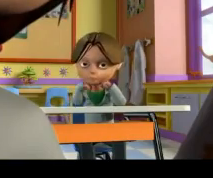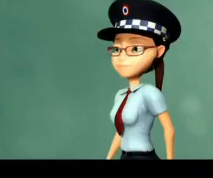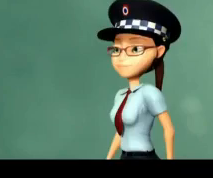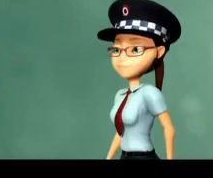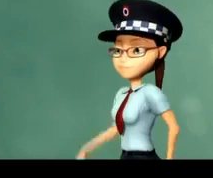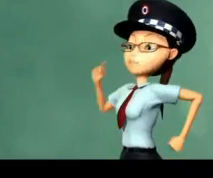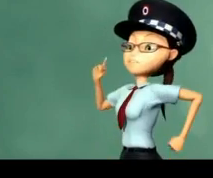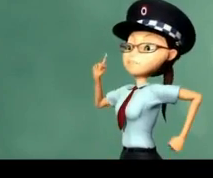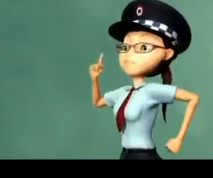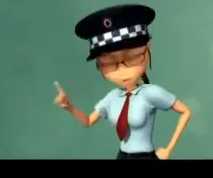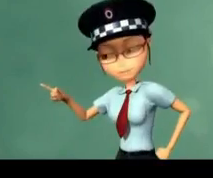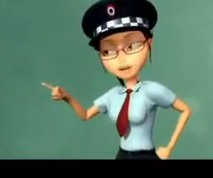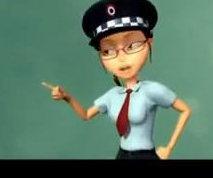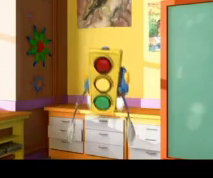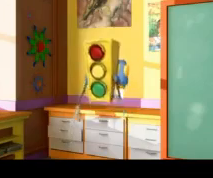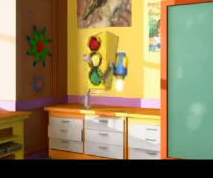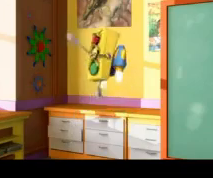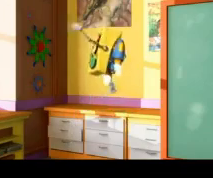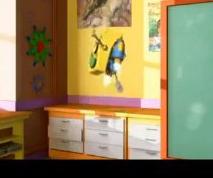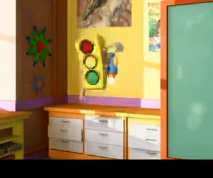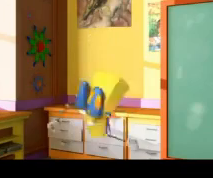merece luz verde, Lucio.